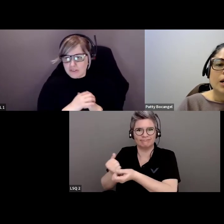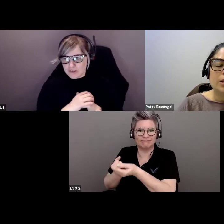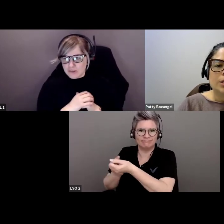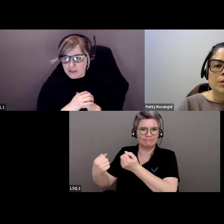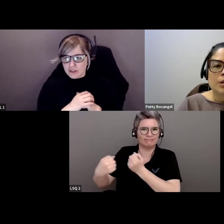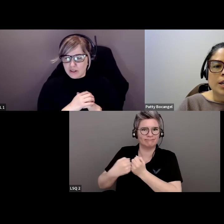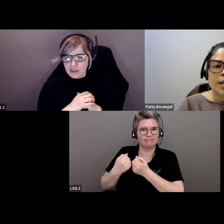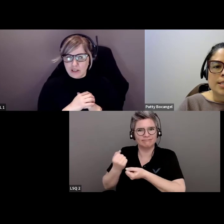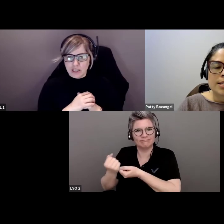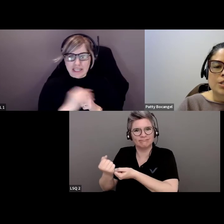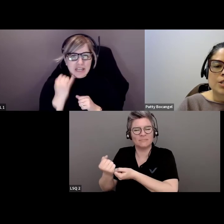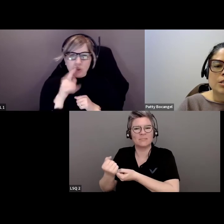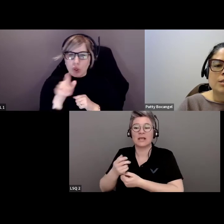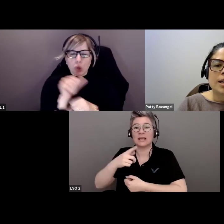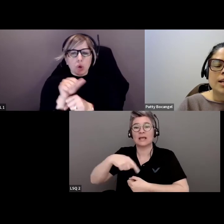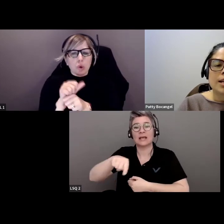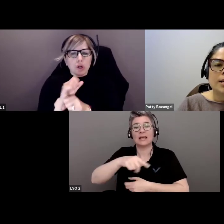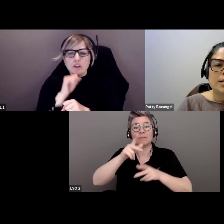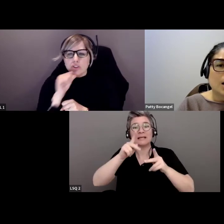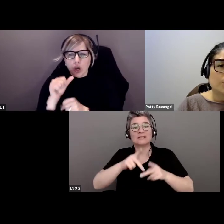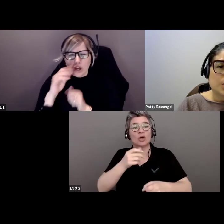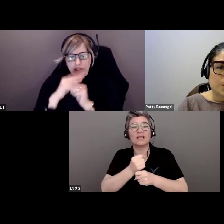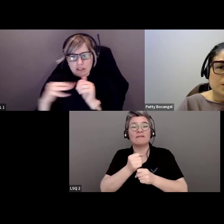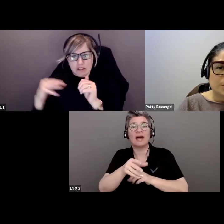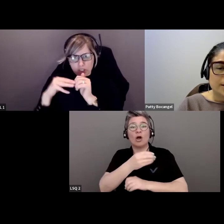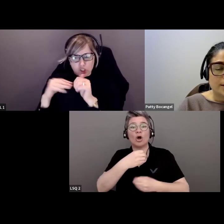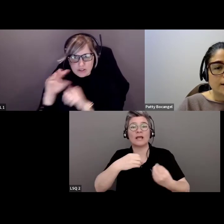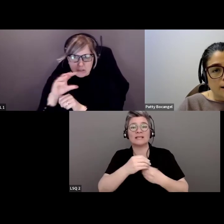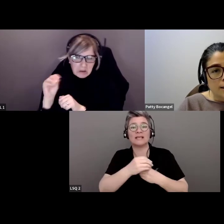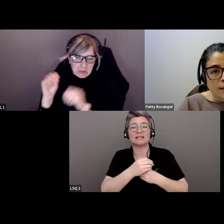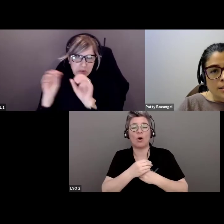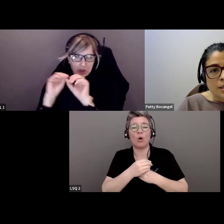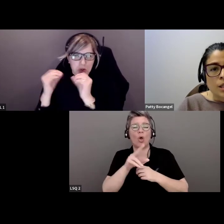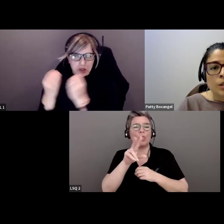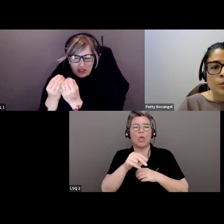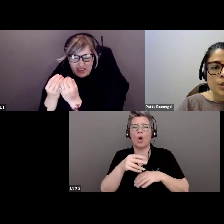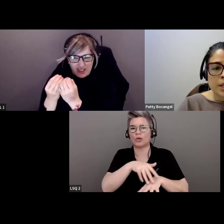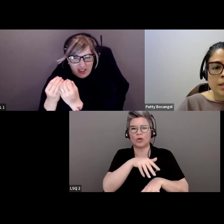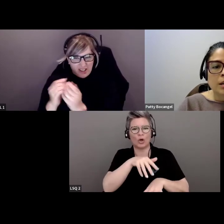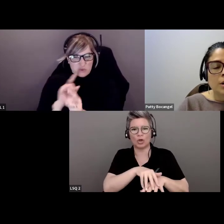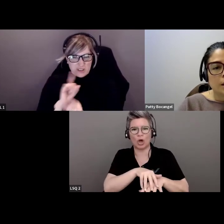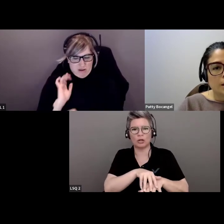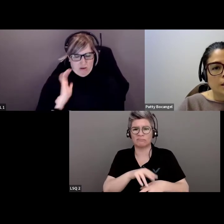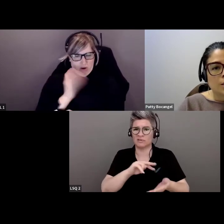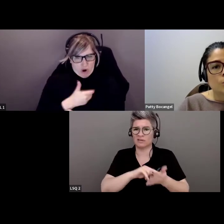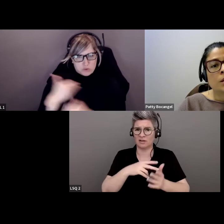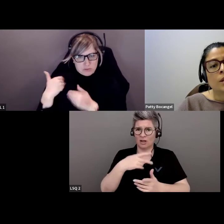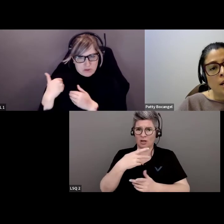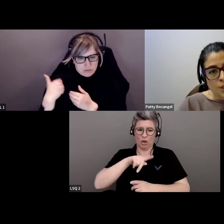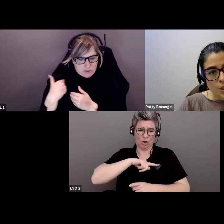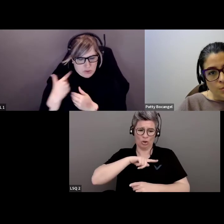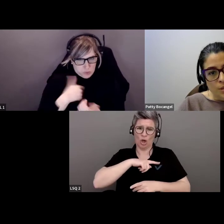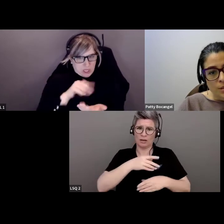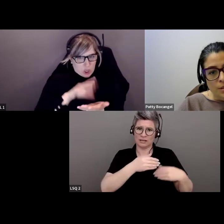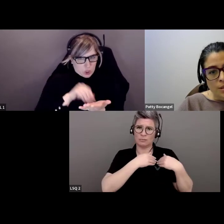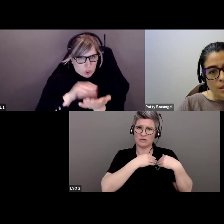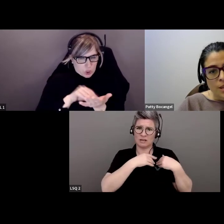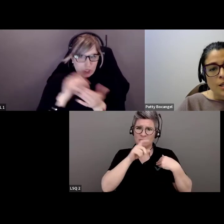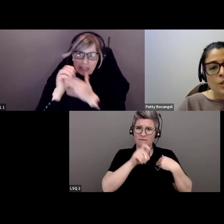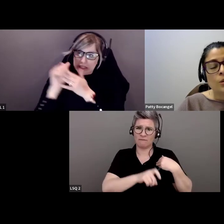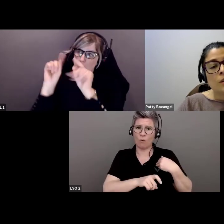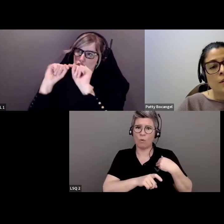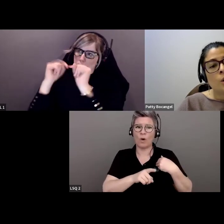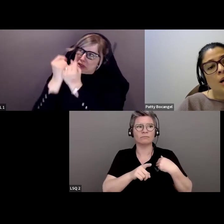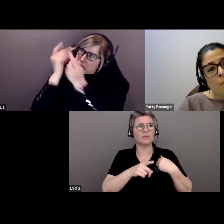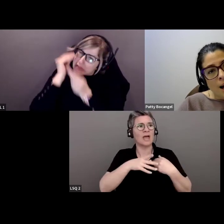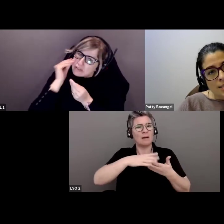Pour ceux qui travaillent dans des organisations non autochtones, c'est notre responsabilité, à mon avis, de partager